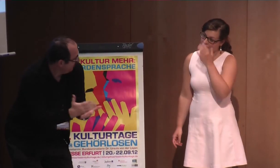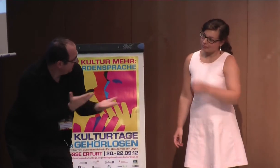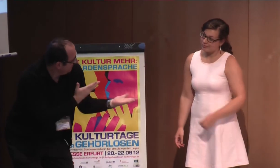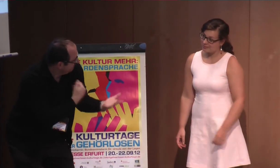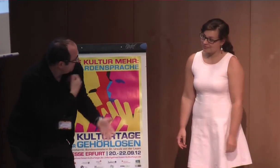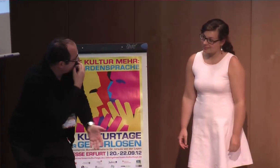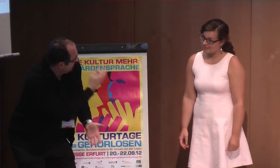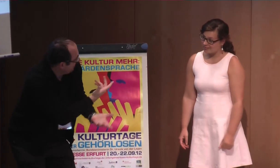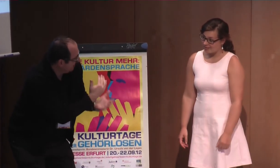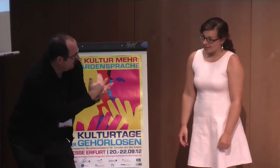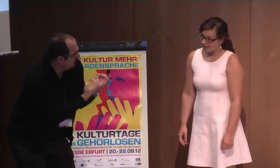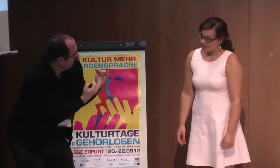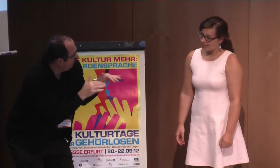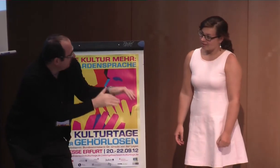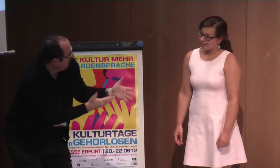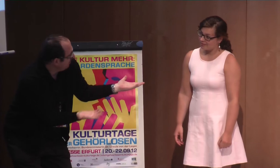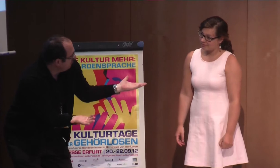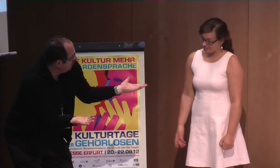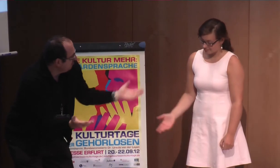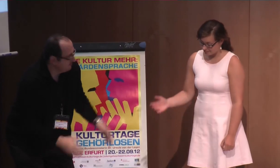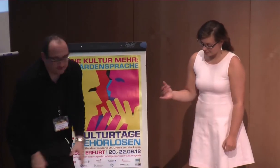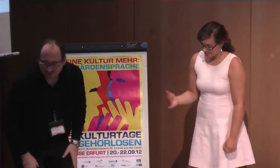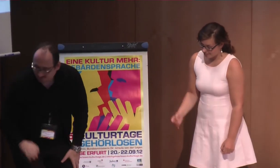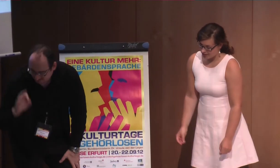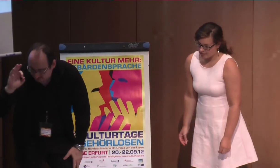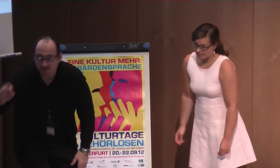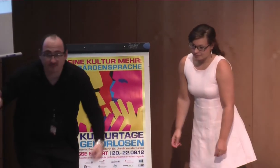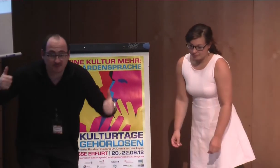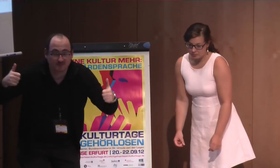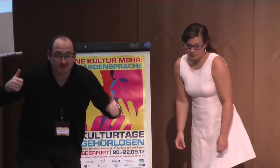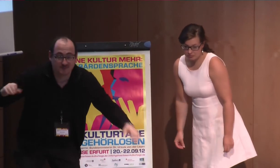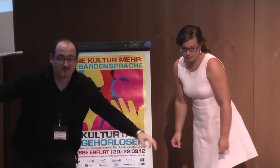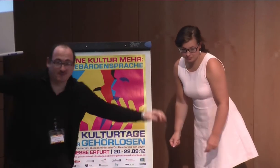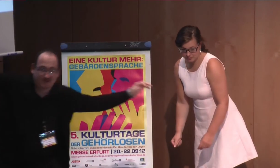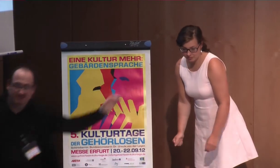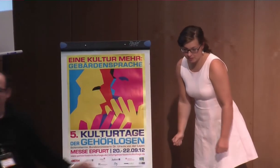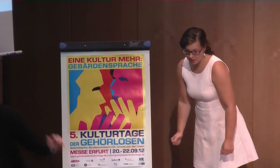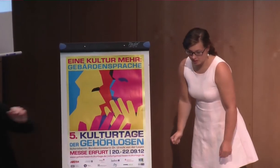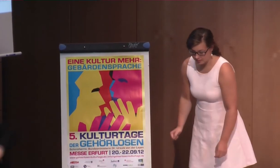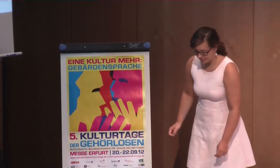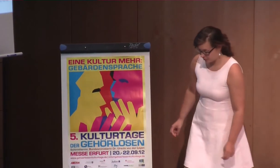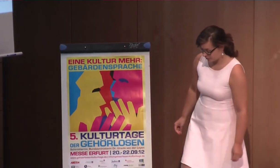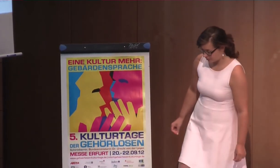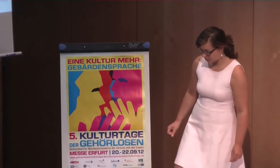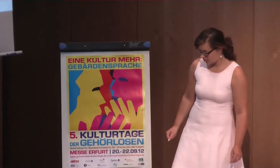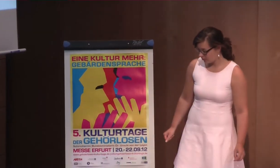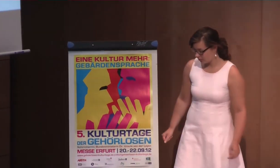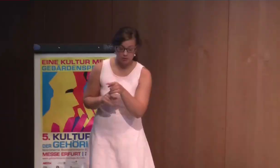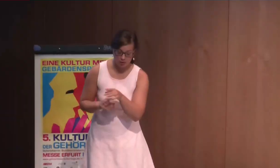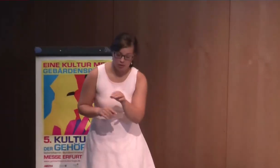irgendjemand es tut. Und ich frage jetzt nach dem Sinn und dem Verstand dieser Gesetze, was nützen sie uns, wenn wir keinerlei praktisch... Das ist